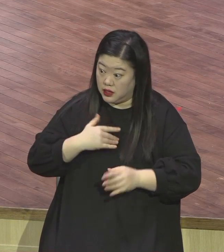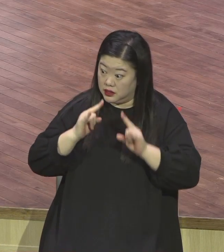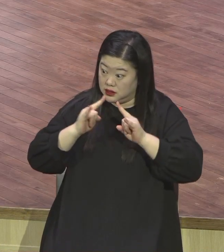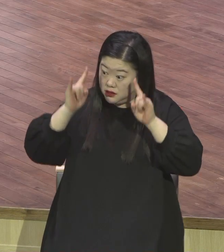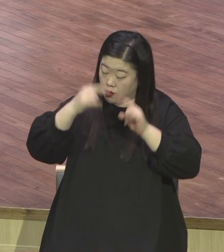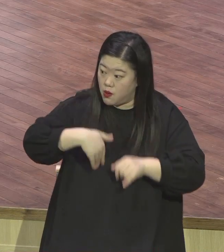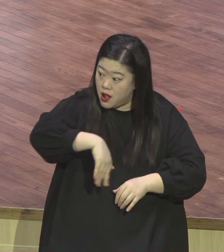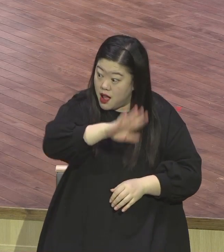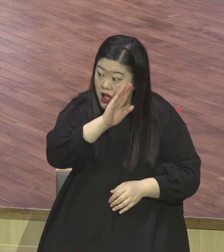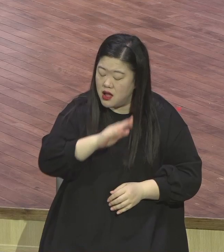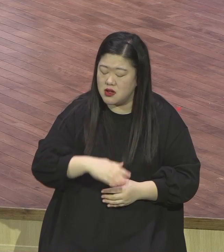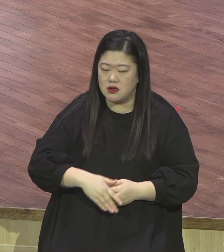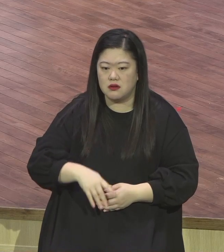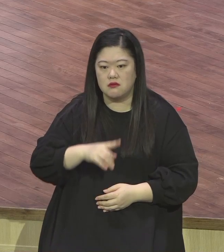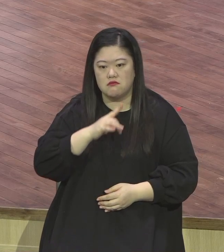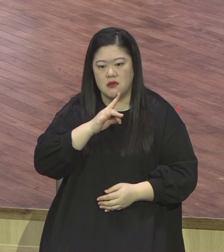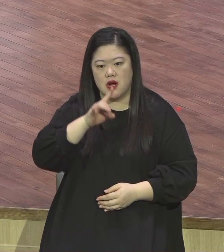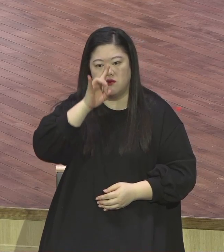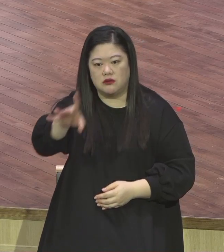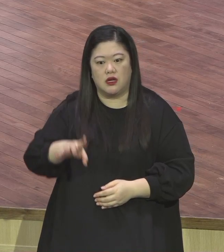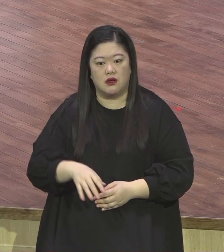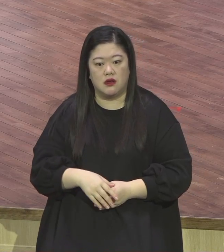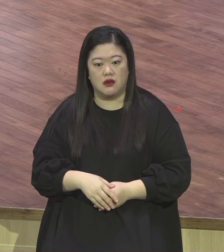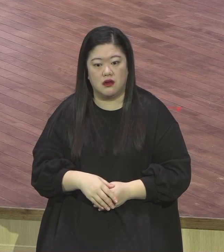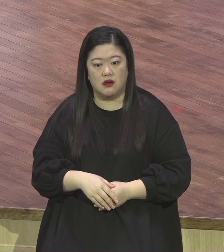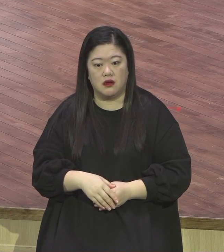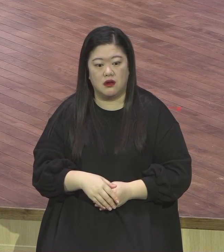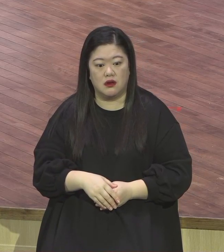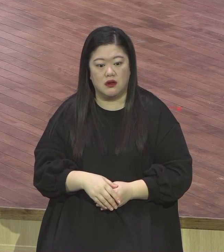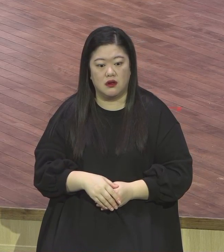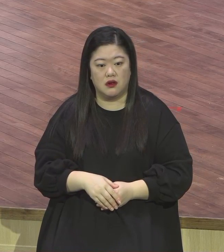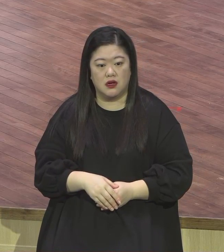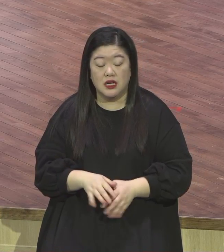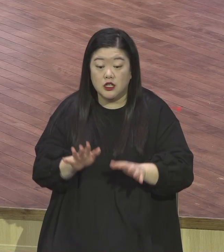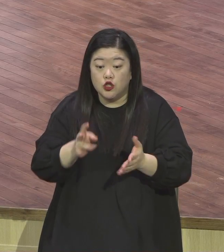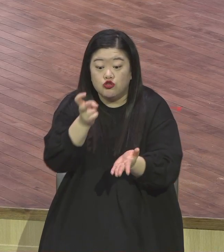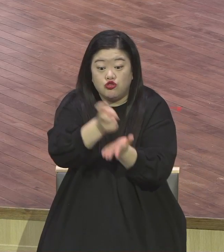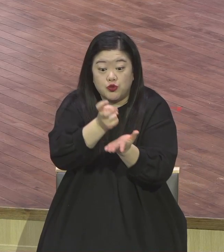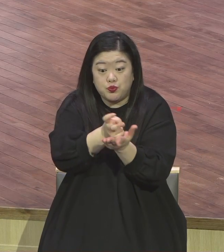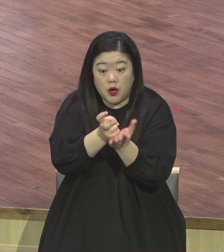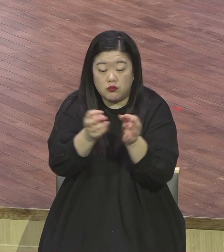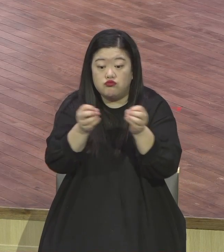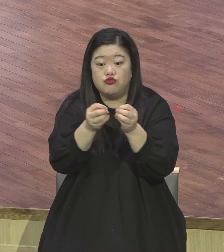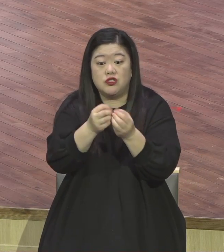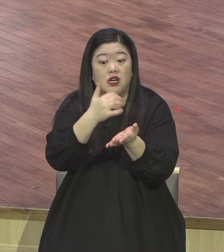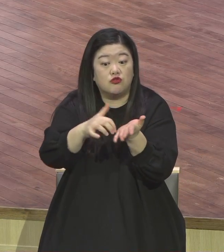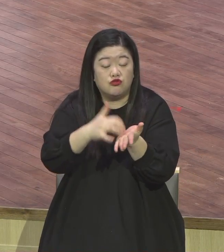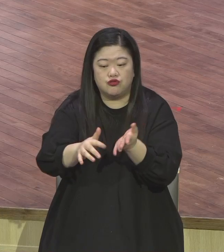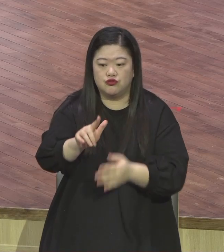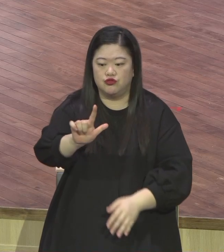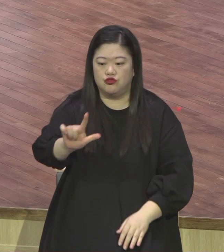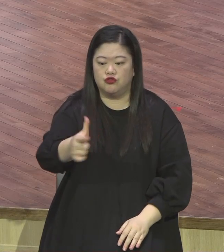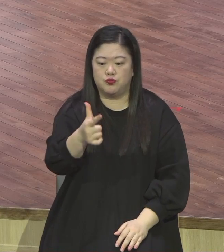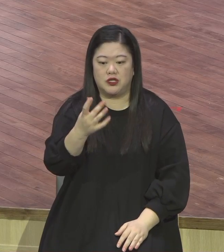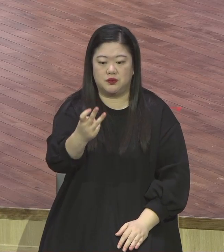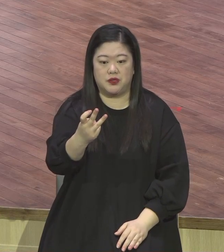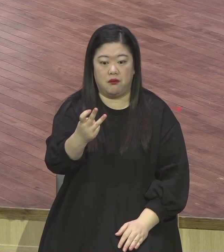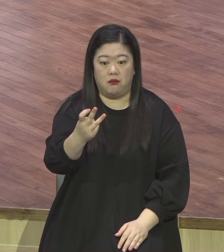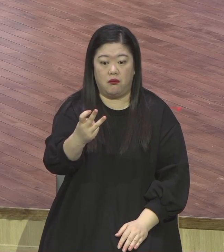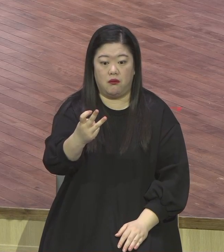율법 율법 124가지 613가지 중심으로 그렇게 잘 살았는데 지옥으로 싹